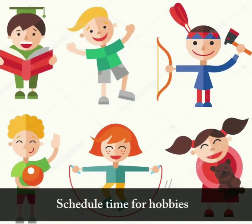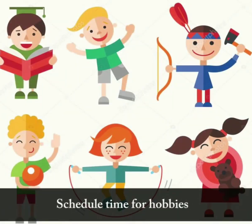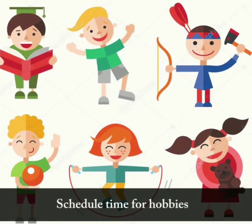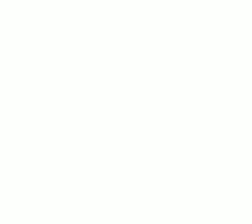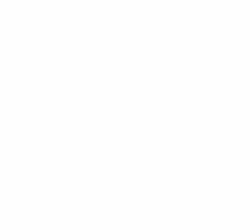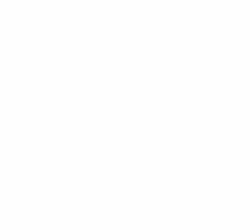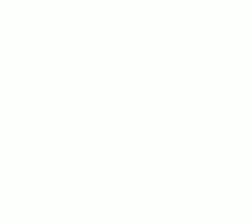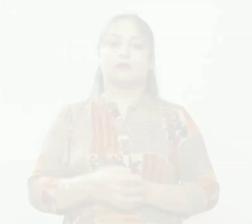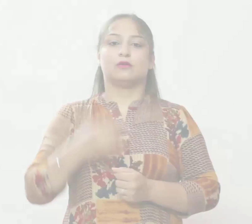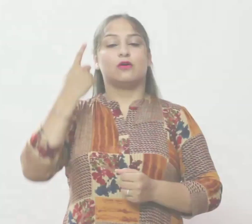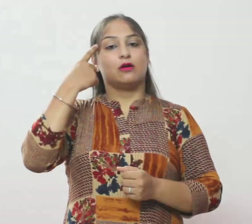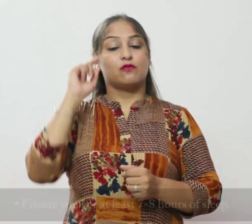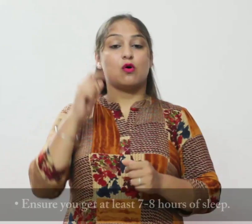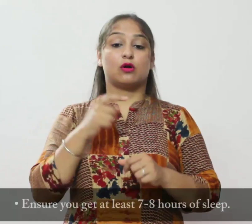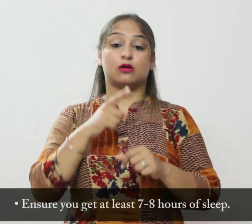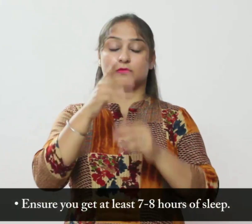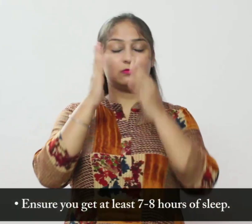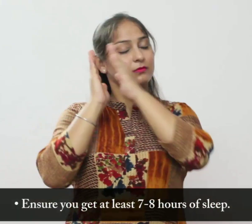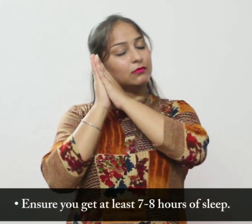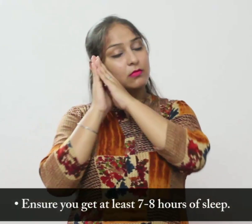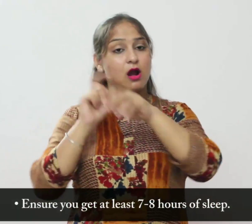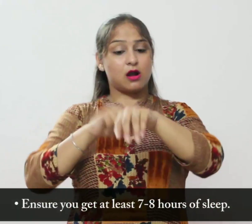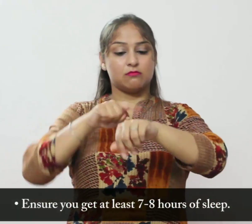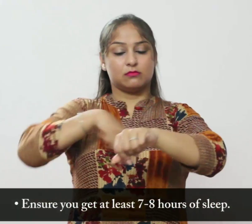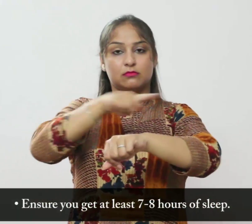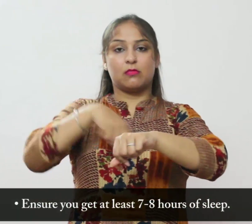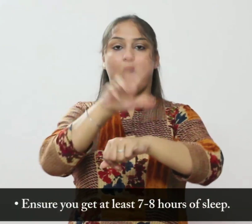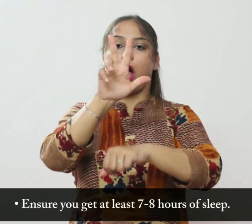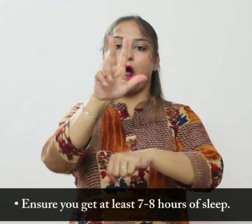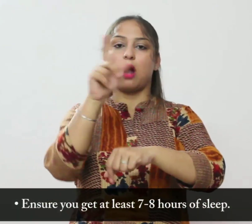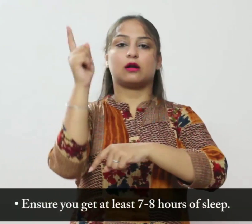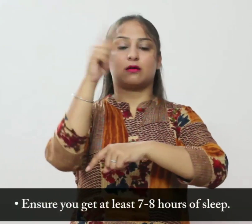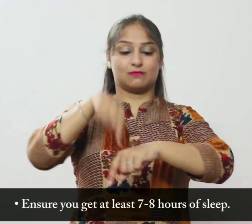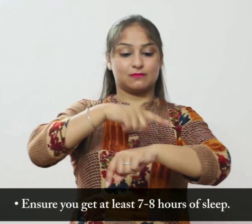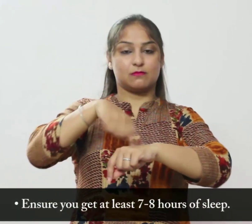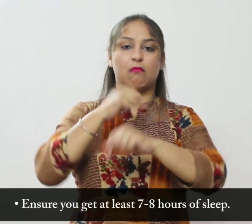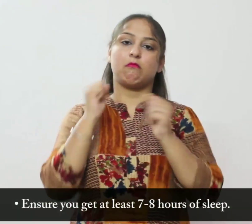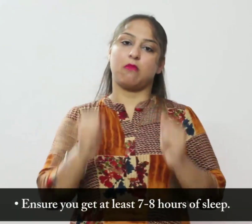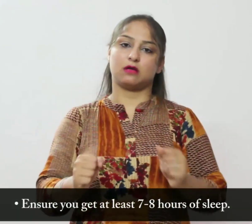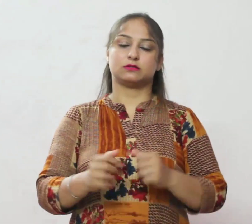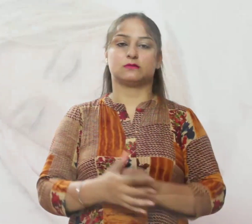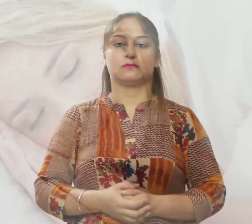सुनिक्षत करें कि आप कम से कम साथ से आठ घंटे की नींद लें।